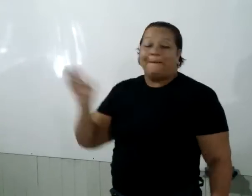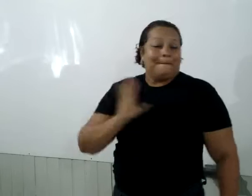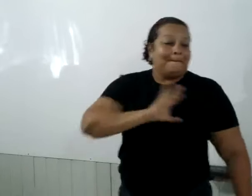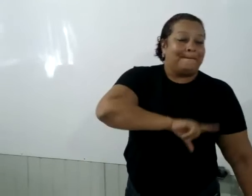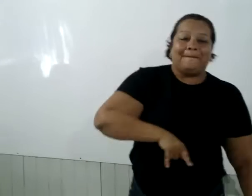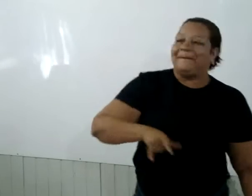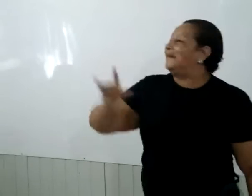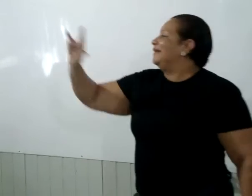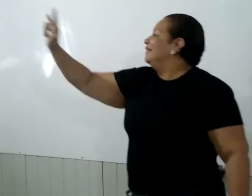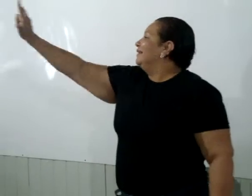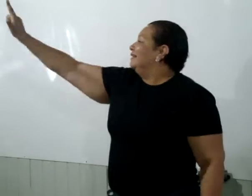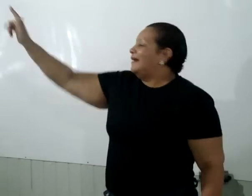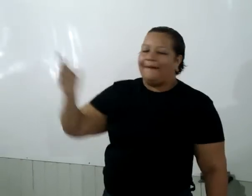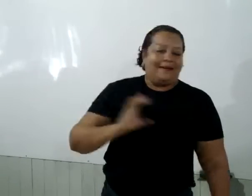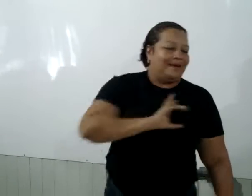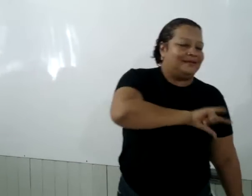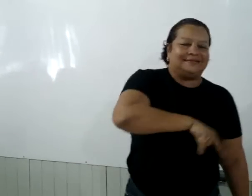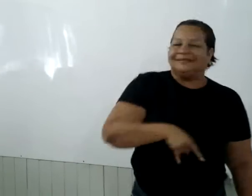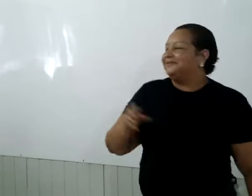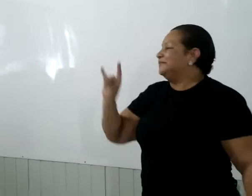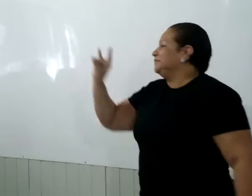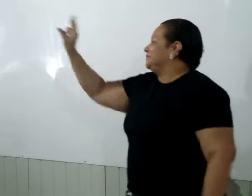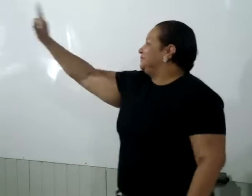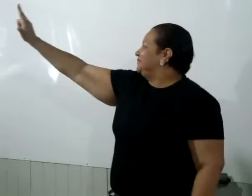Amor, eu não vou ouro